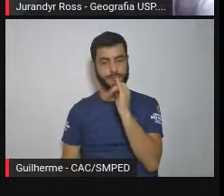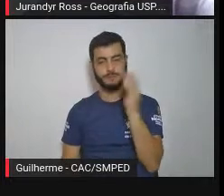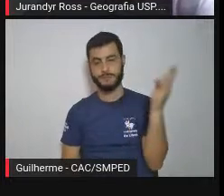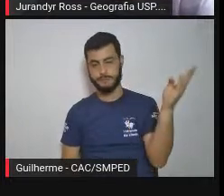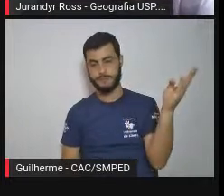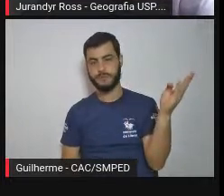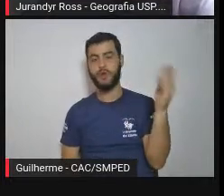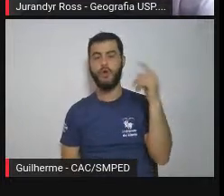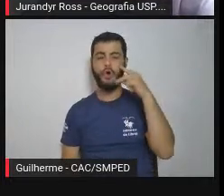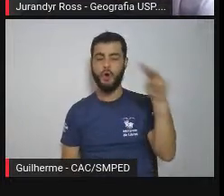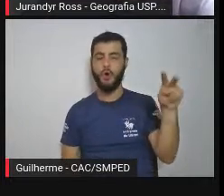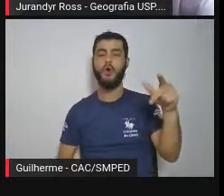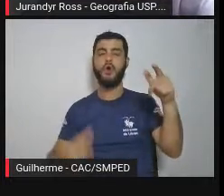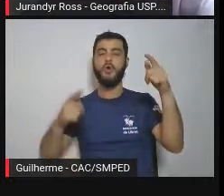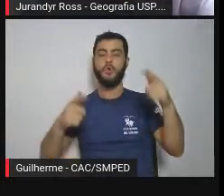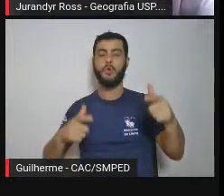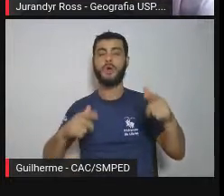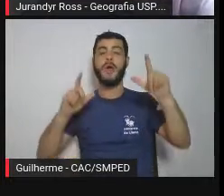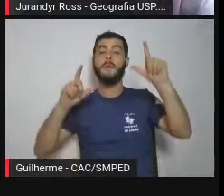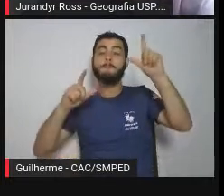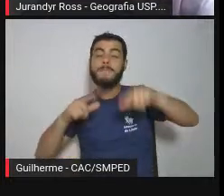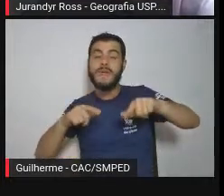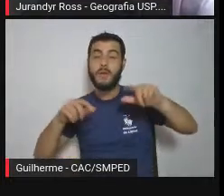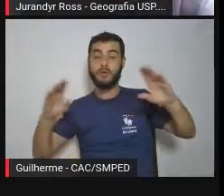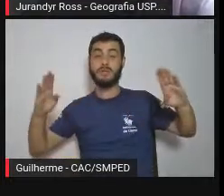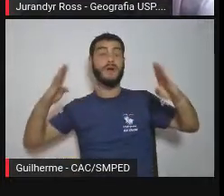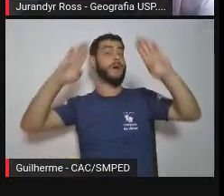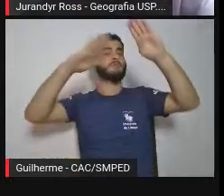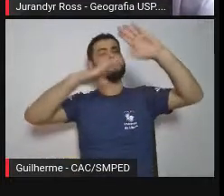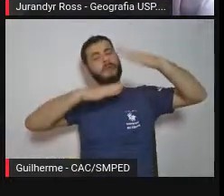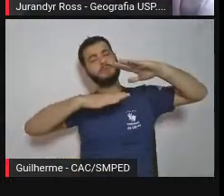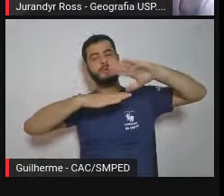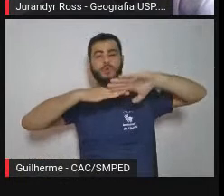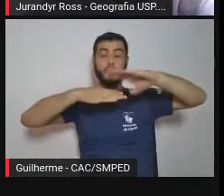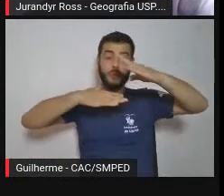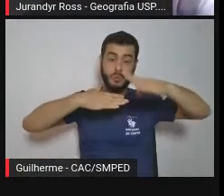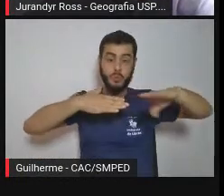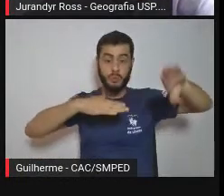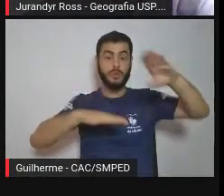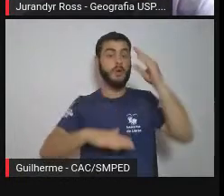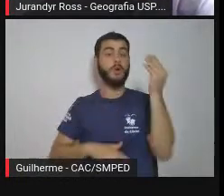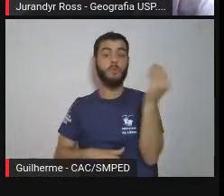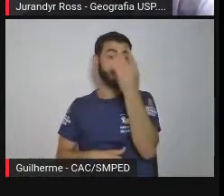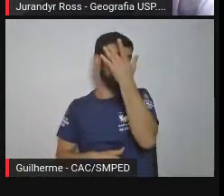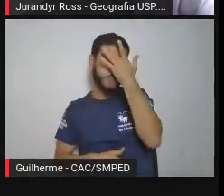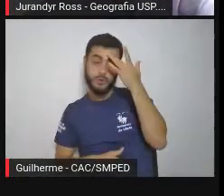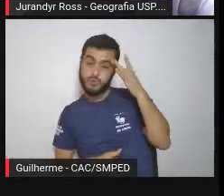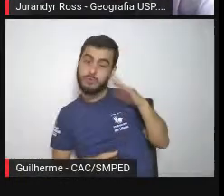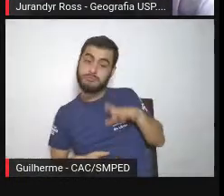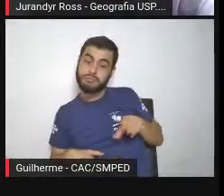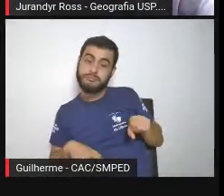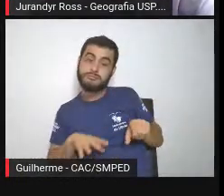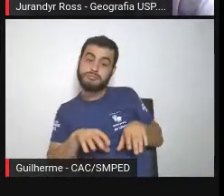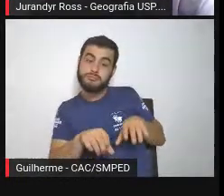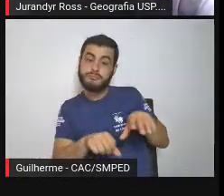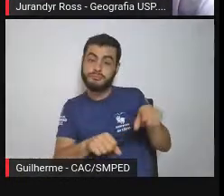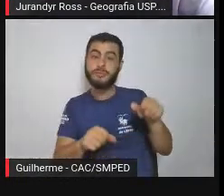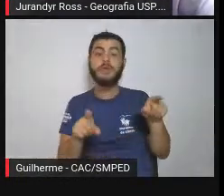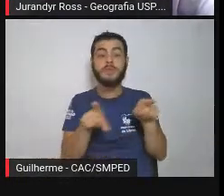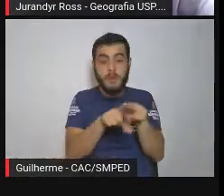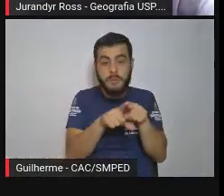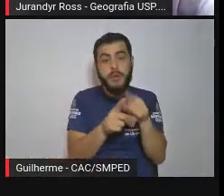inclinado e menos alto, a ocupação humana ao longo desses 500 e tantos anos também aconteceu.